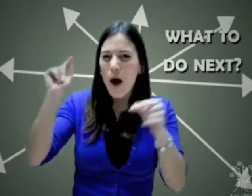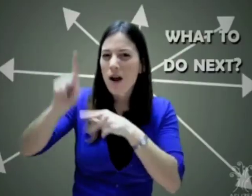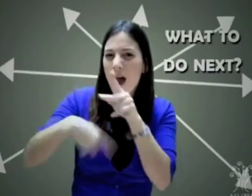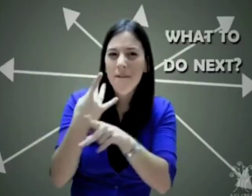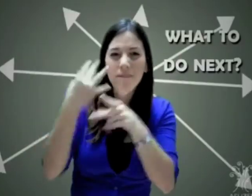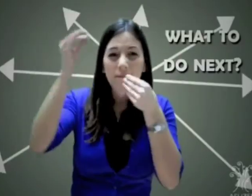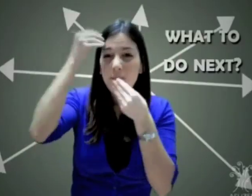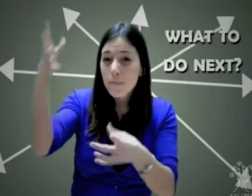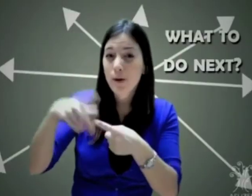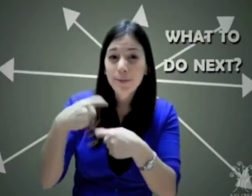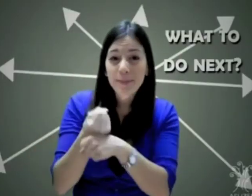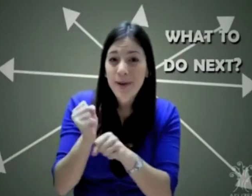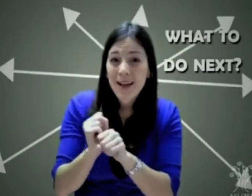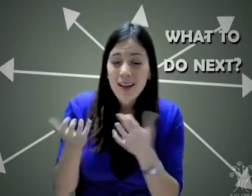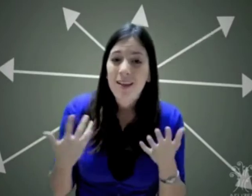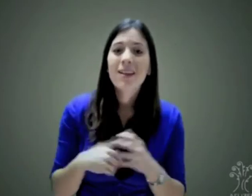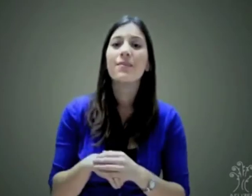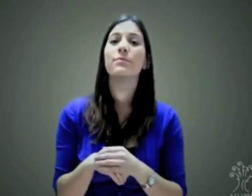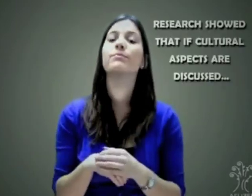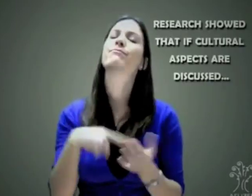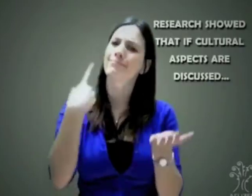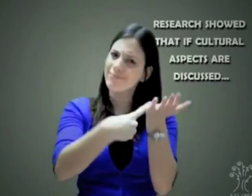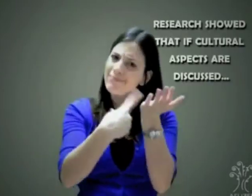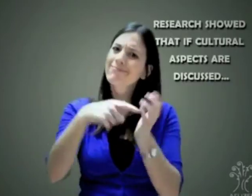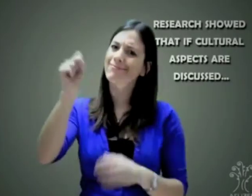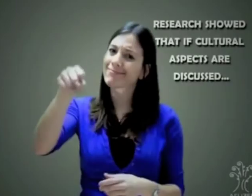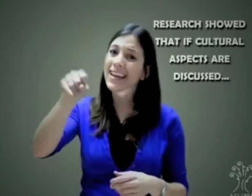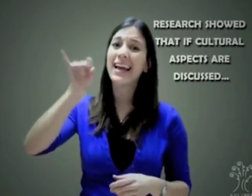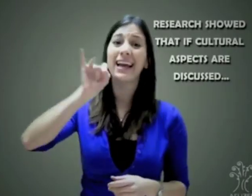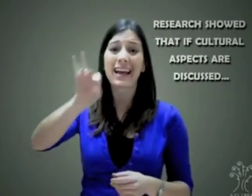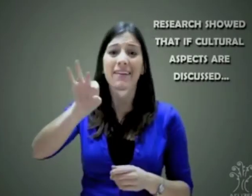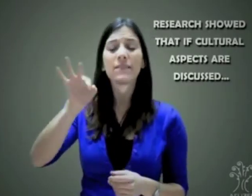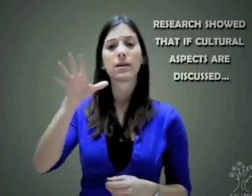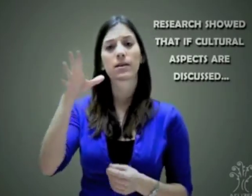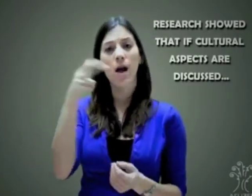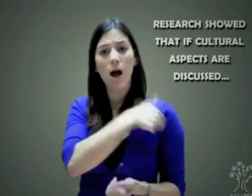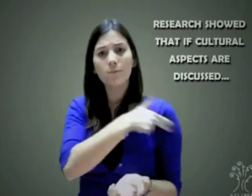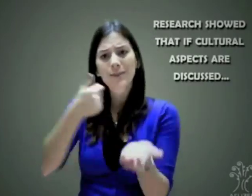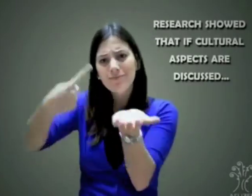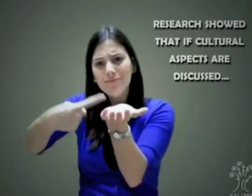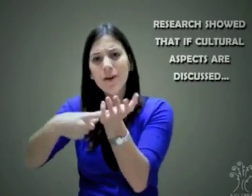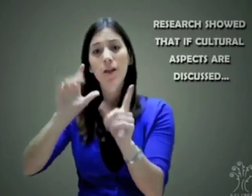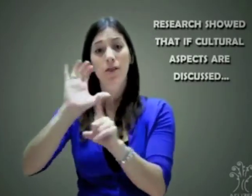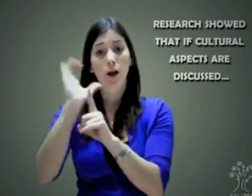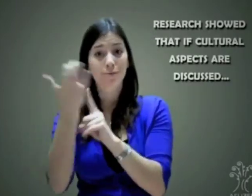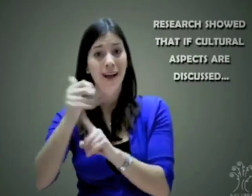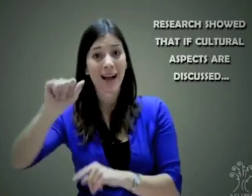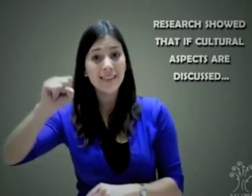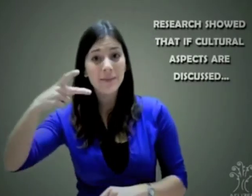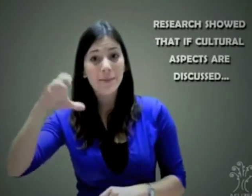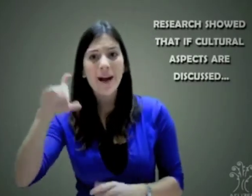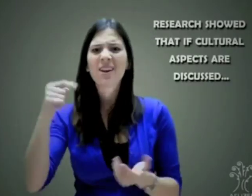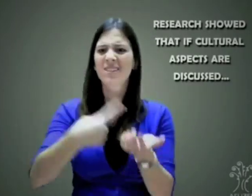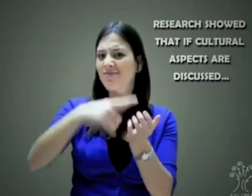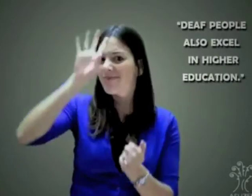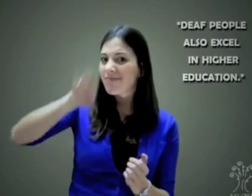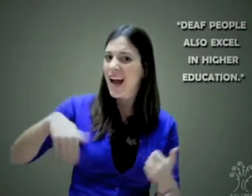cultural, los padres se informarán que hay muchos sordos que han llegado a tener éxito en una variedad de profesiones.